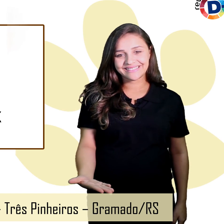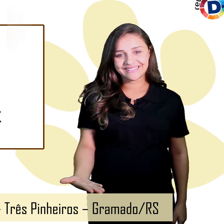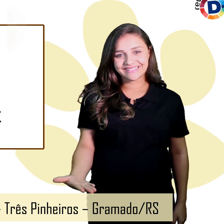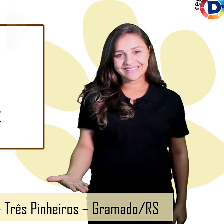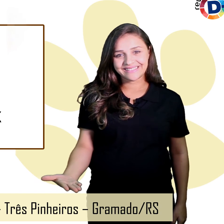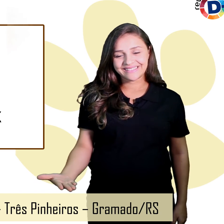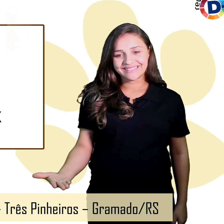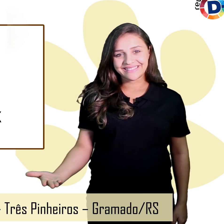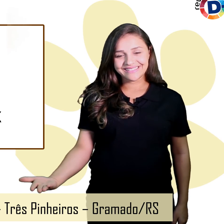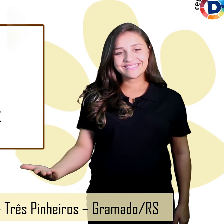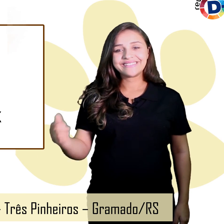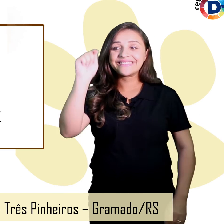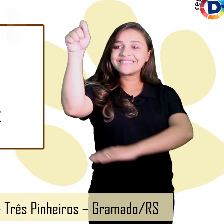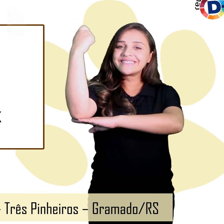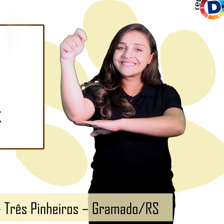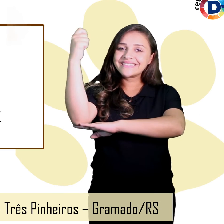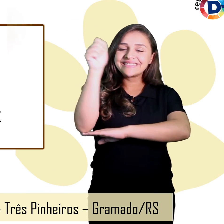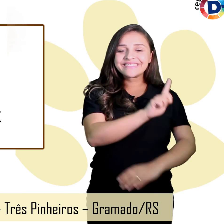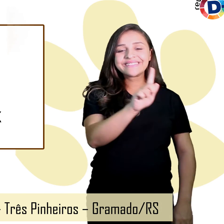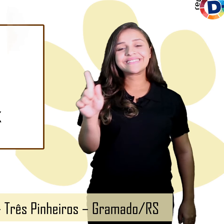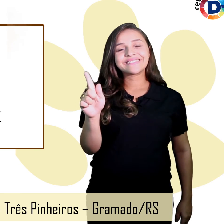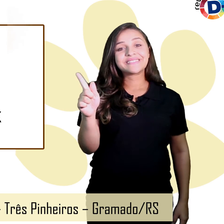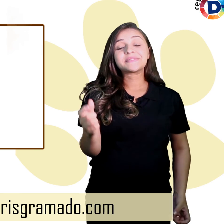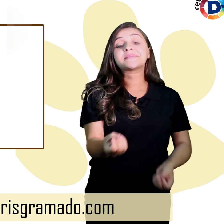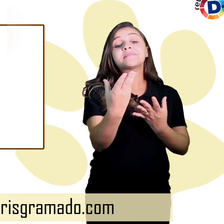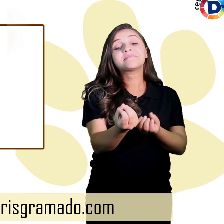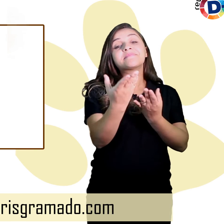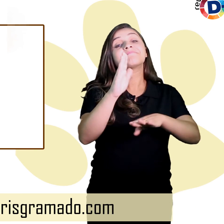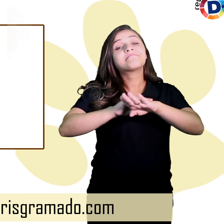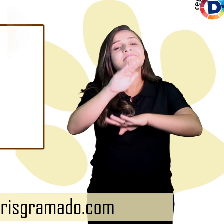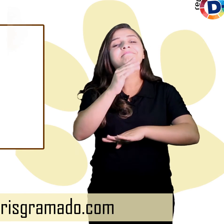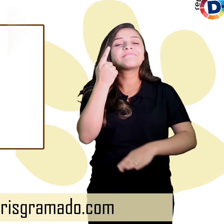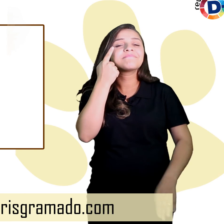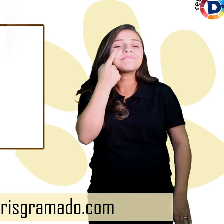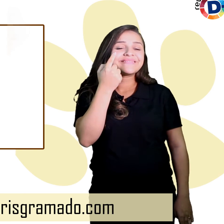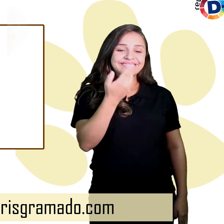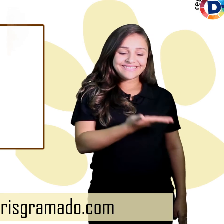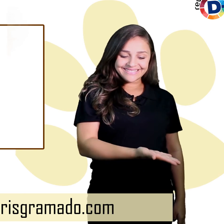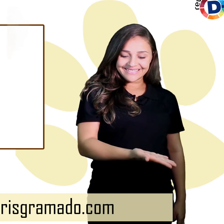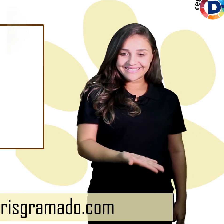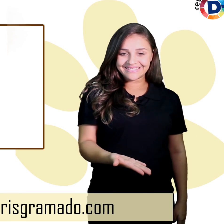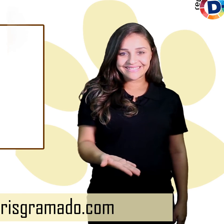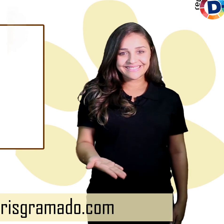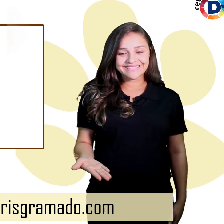Rio Grande do Sul. Mais informações www.festurisgramado